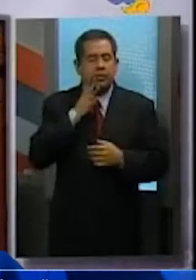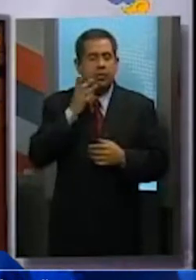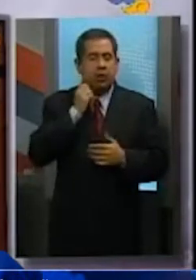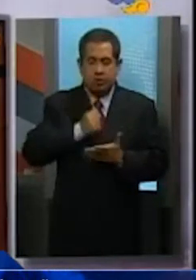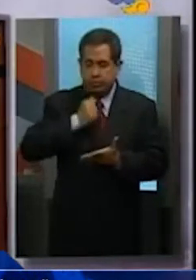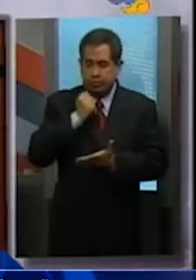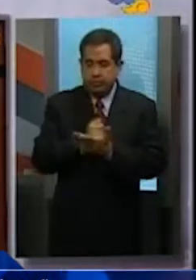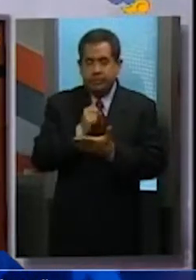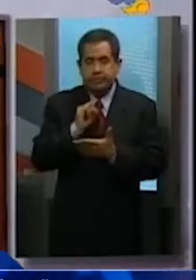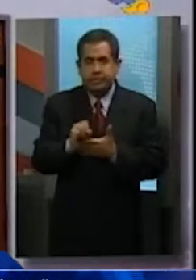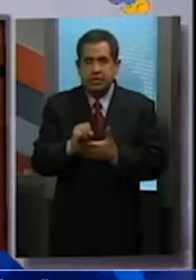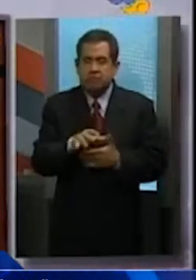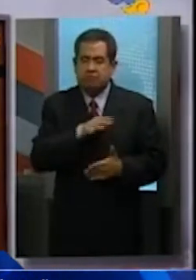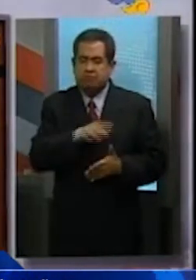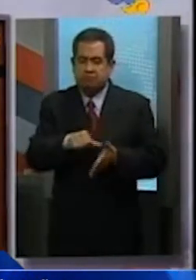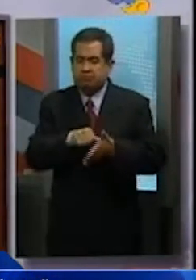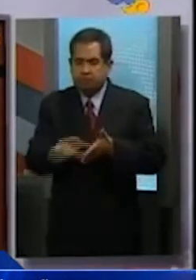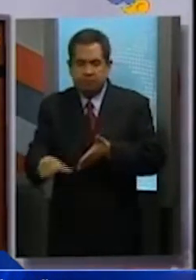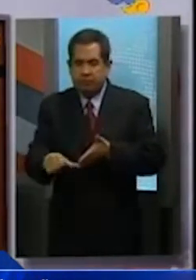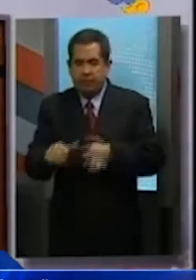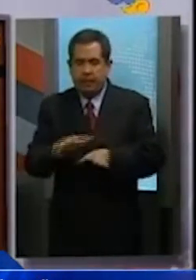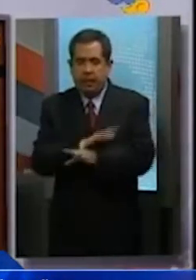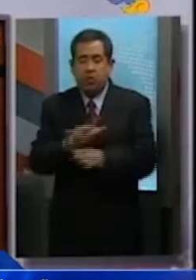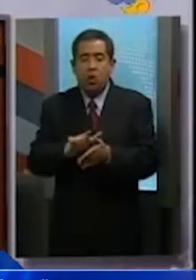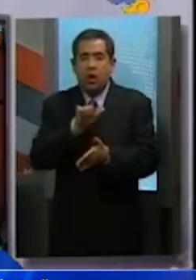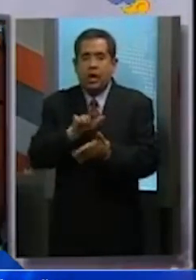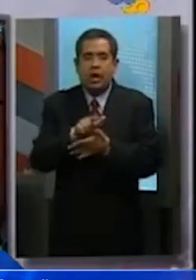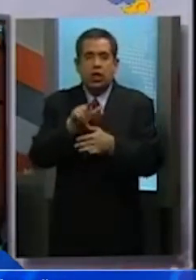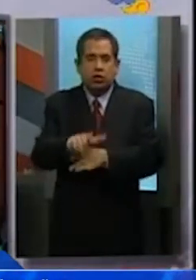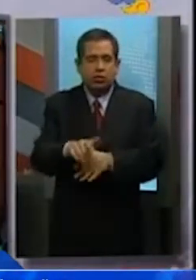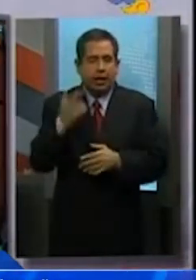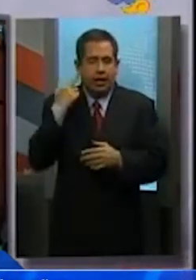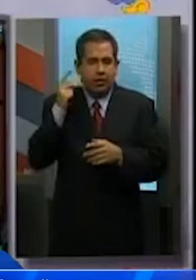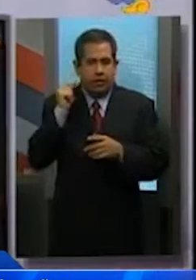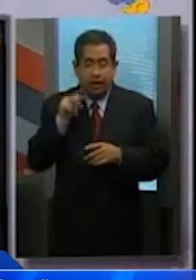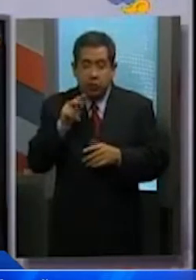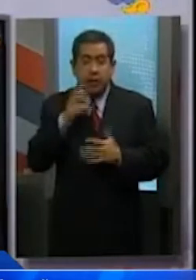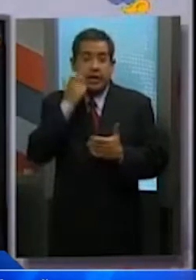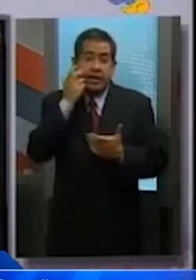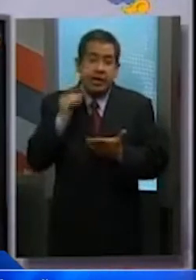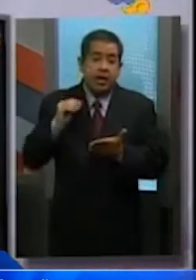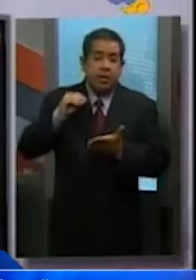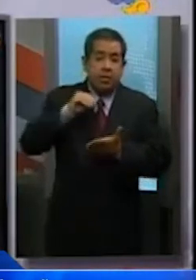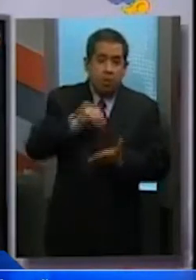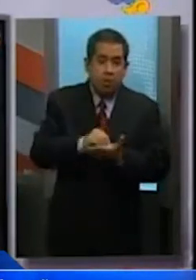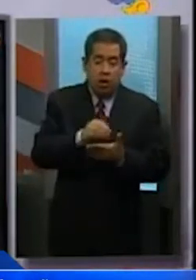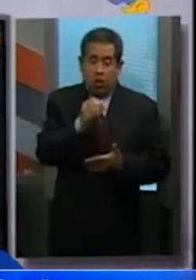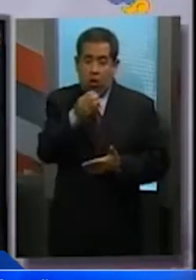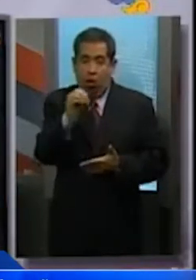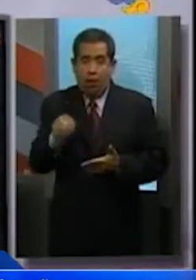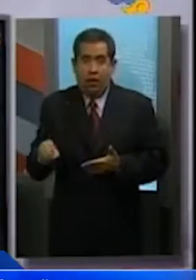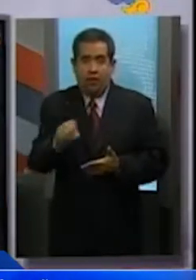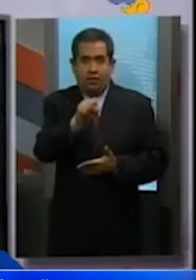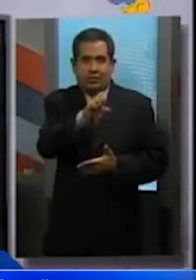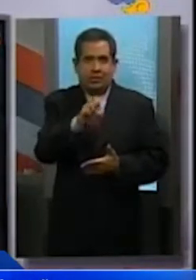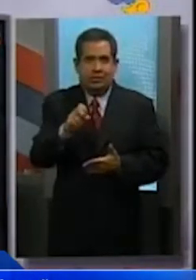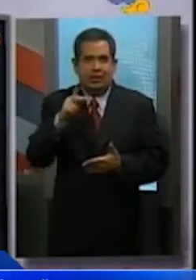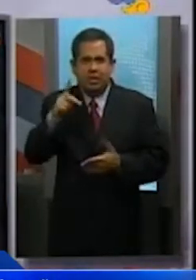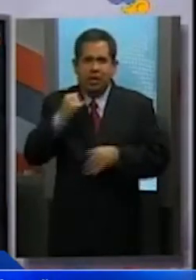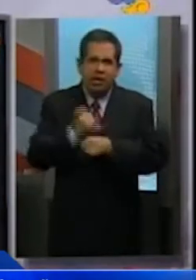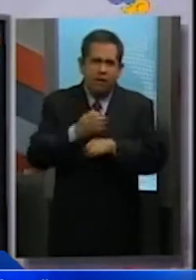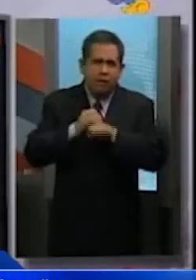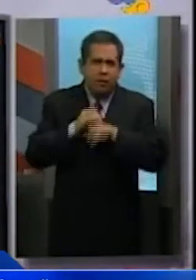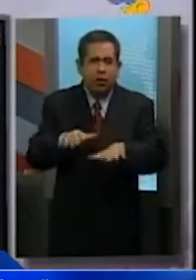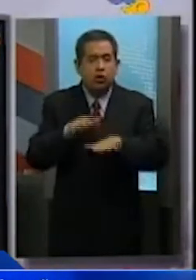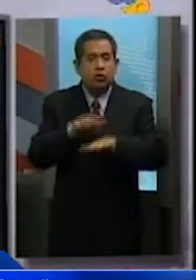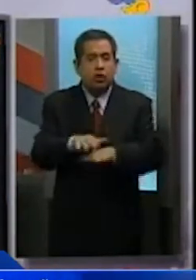el que se desecha una reforma a la ley federal en la materia que buscaba establecer la obligación de la Secretaría de Educación Pública de difundir